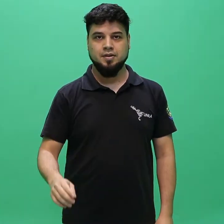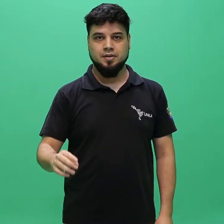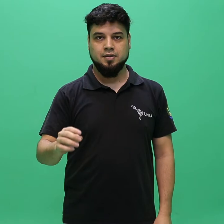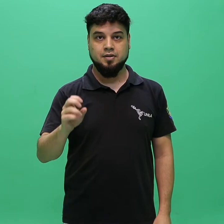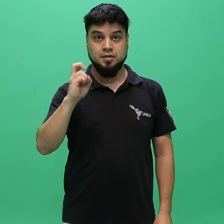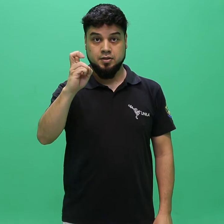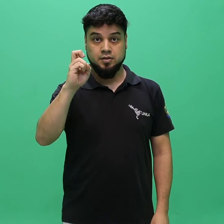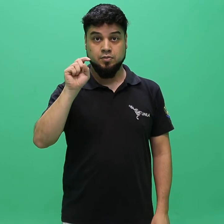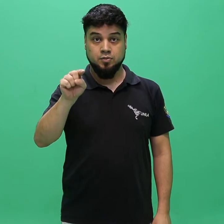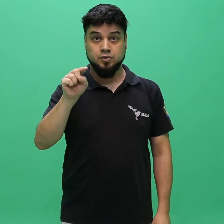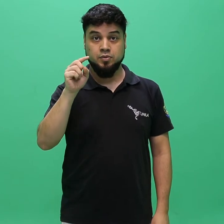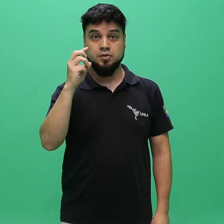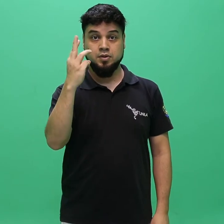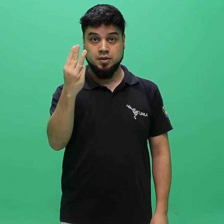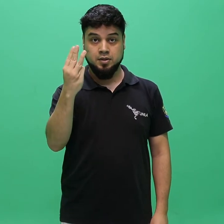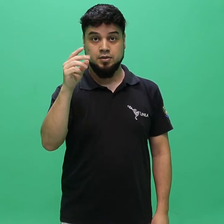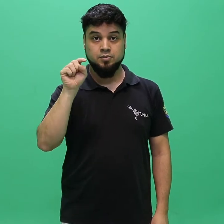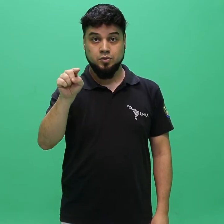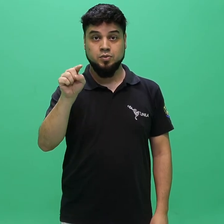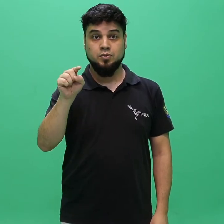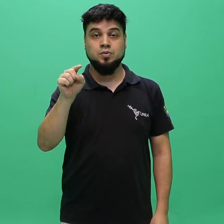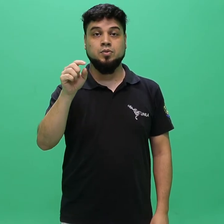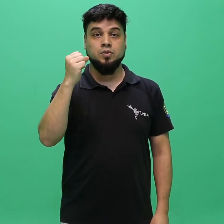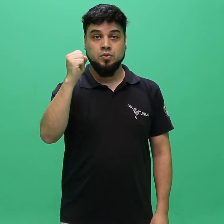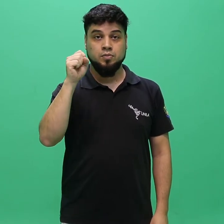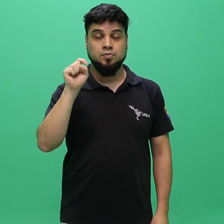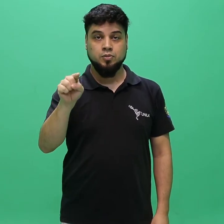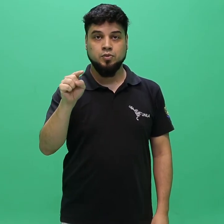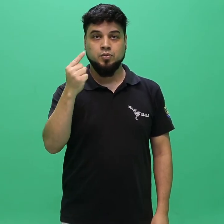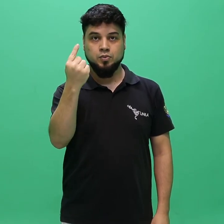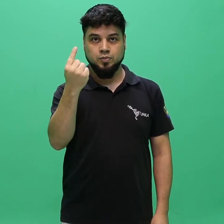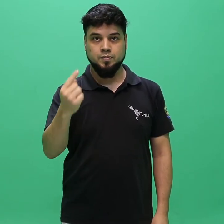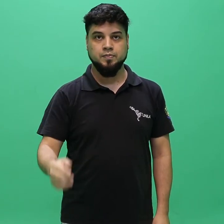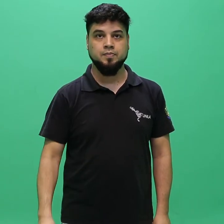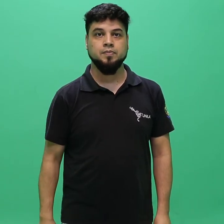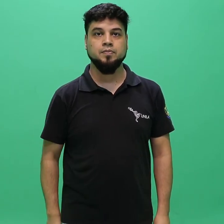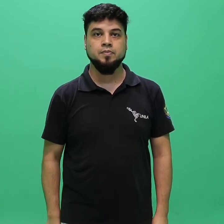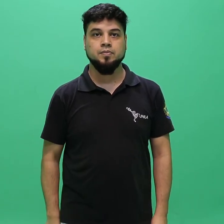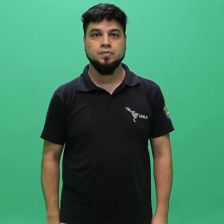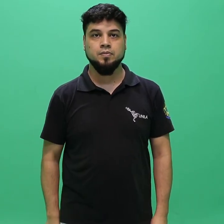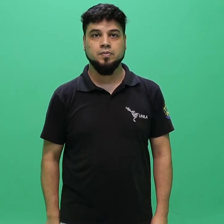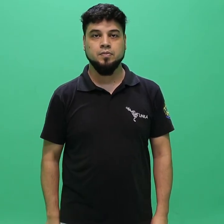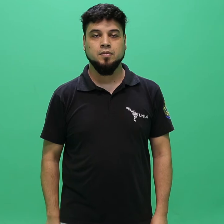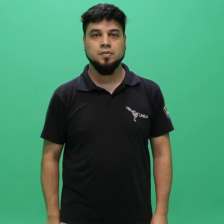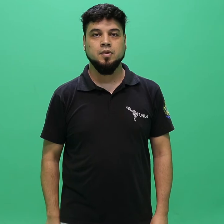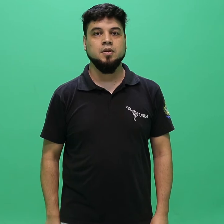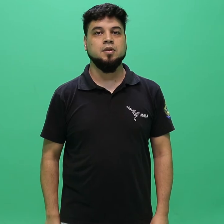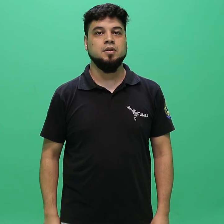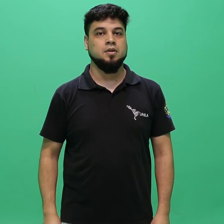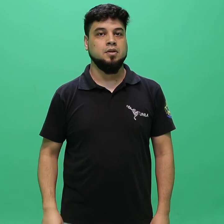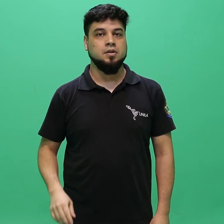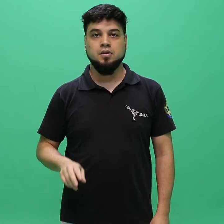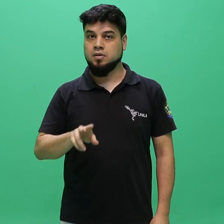5.3.1. Não serão aceitas, em hipótese nenhuma,